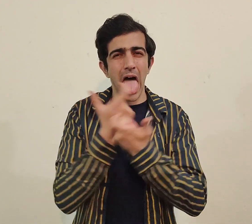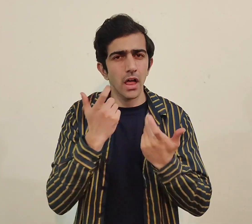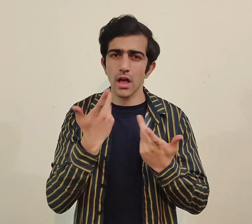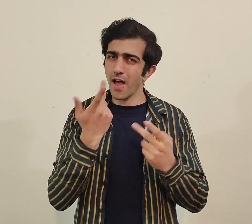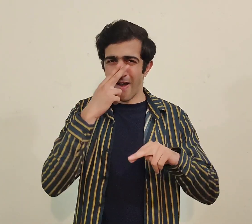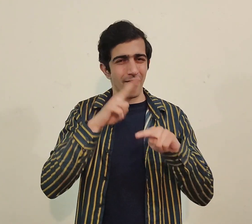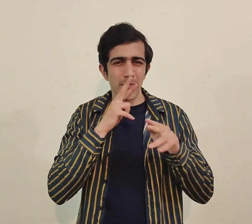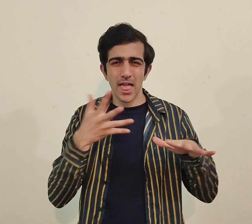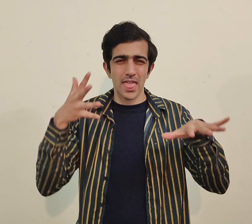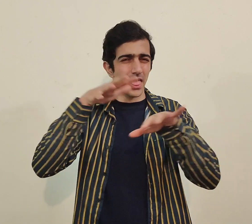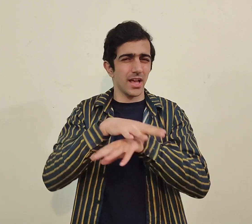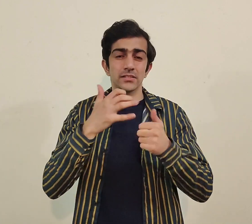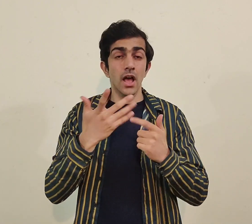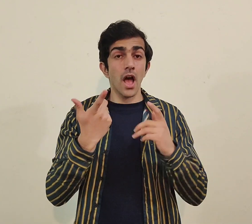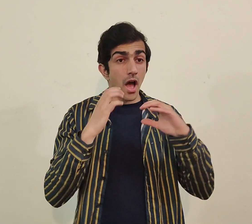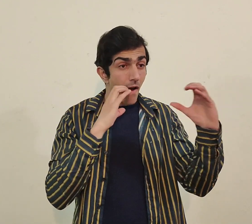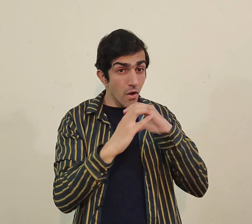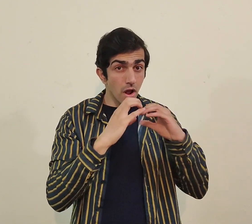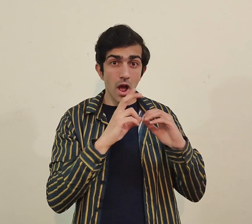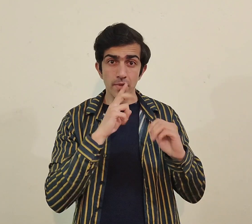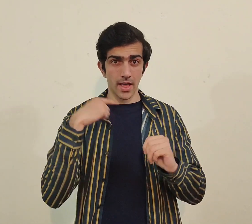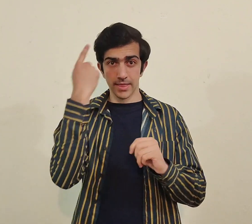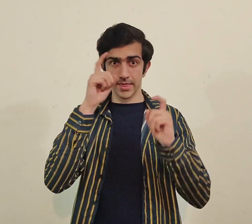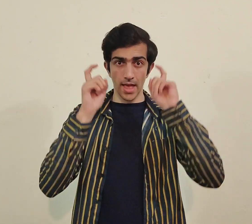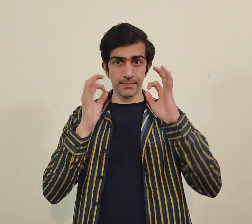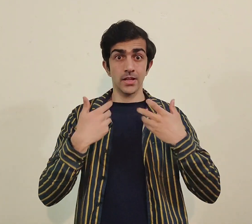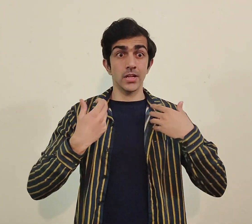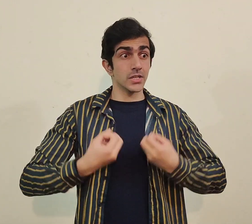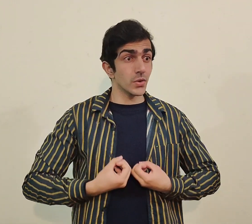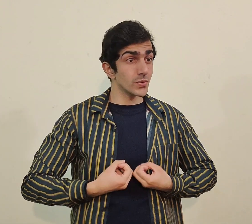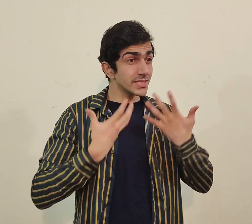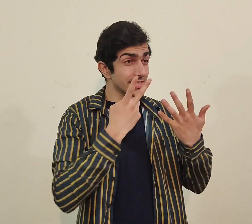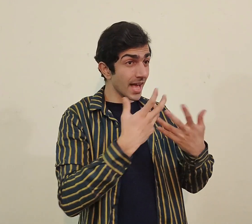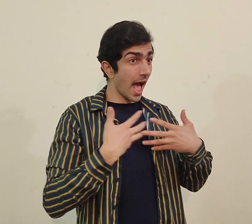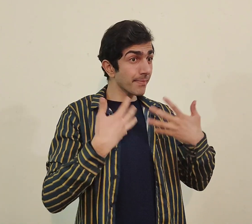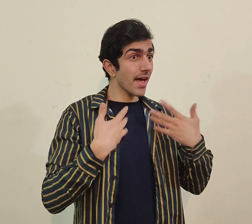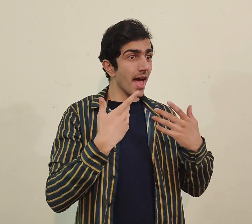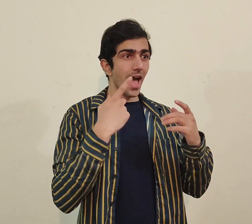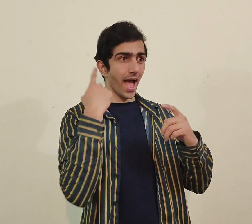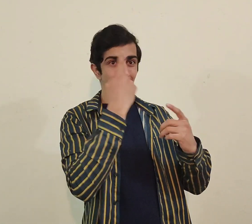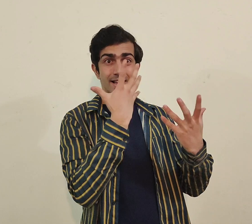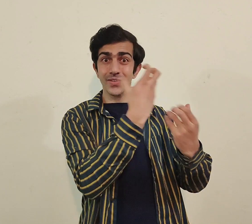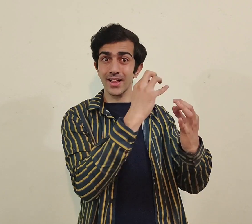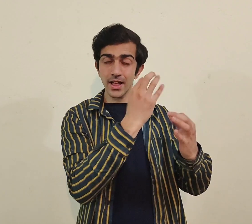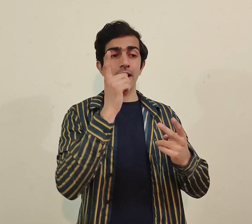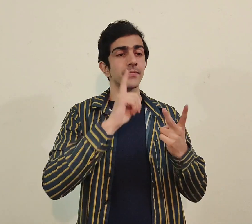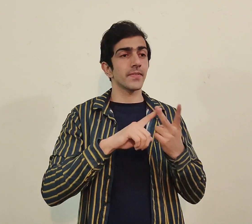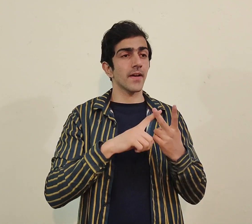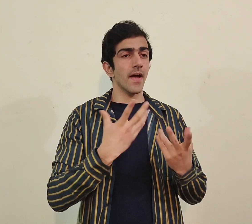سی emotions ہیں تو proper emotions اور feelings کے ساتھ communicate کریں جو کہ بہت لازمی ہے تو اس طرح deaf persons proper